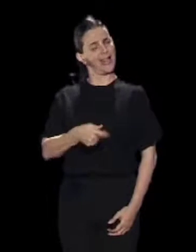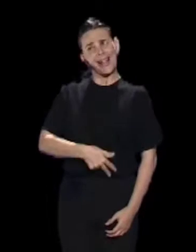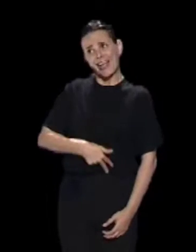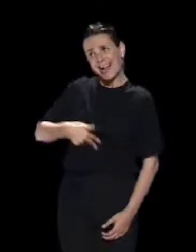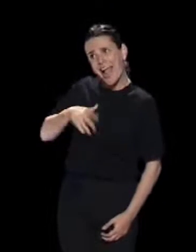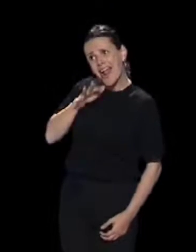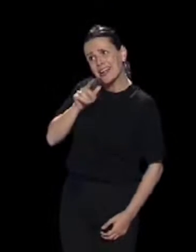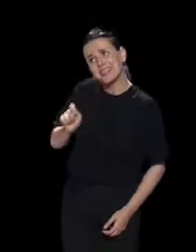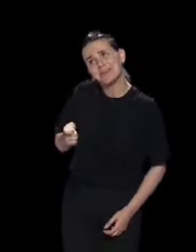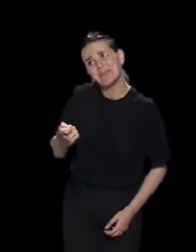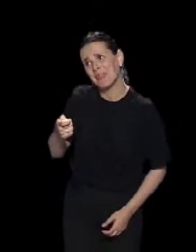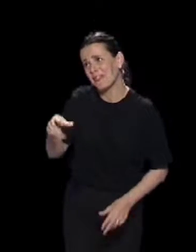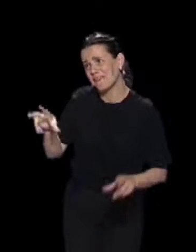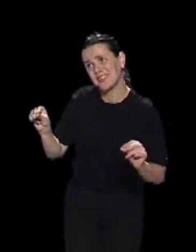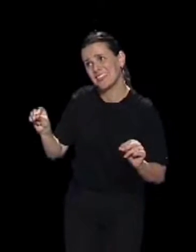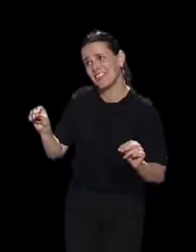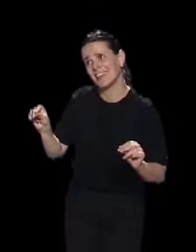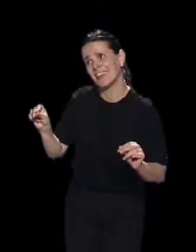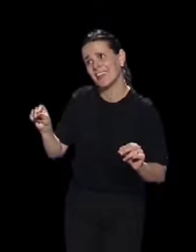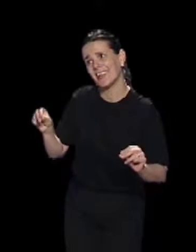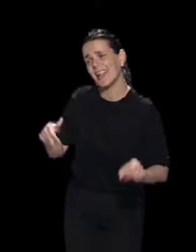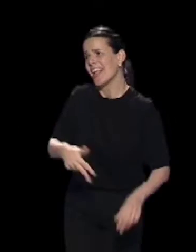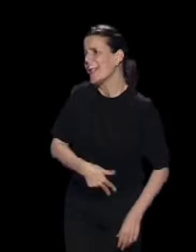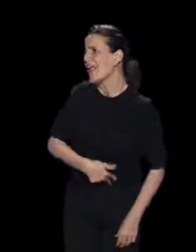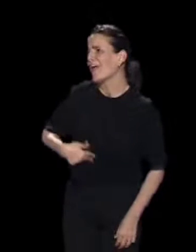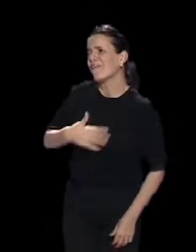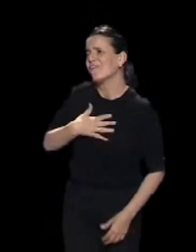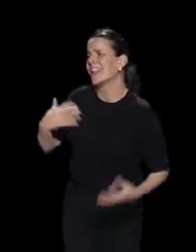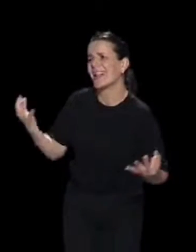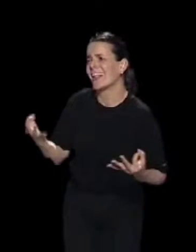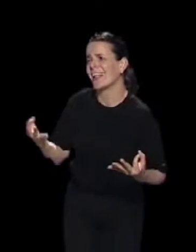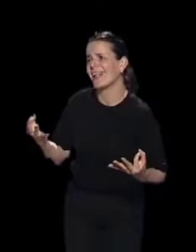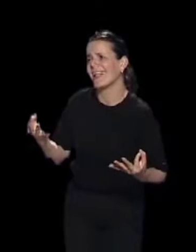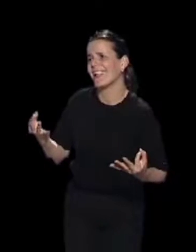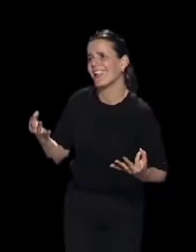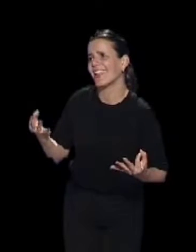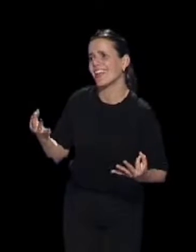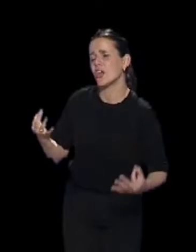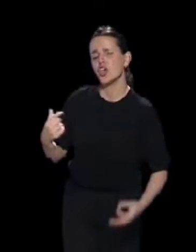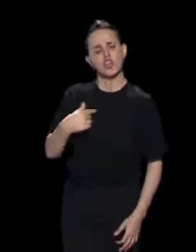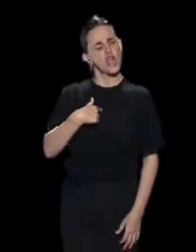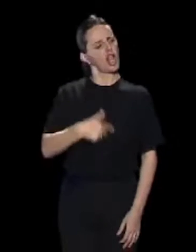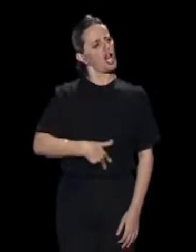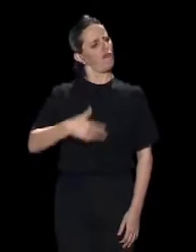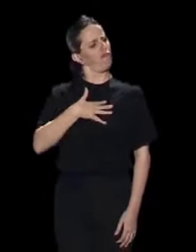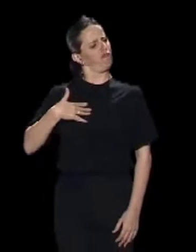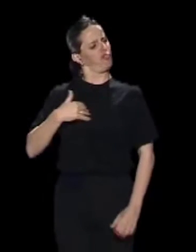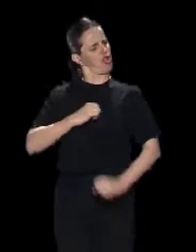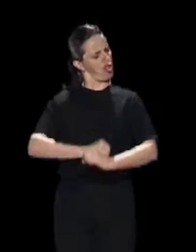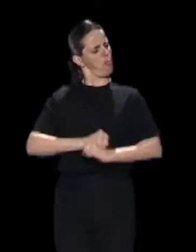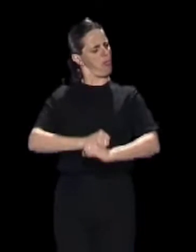existen espadas, general. ¿Qué quiere el general? Un caballo desea al general.